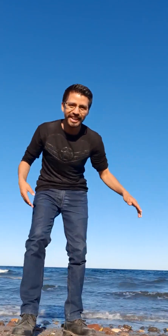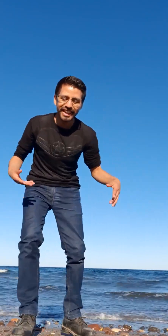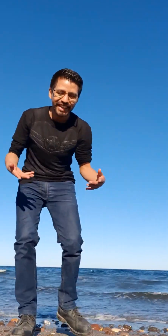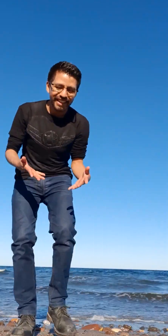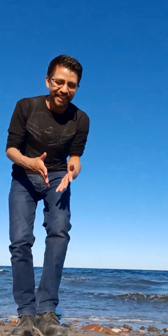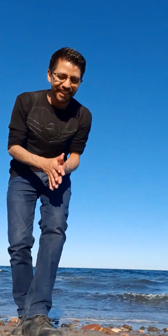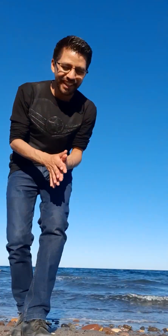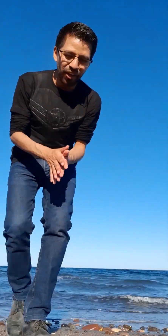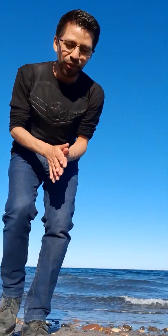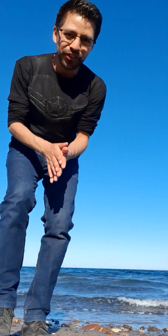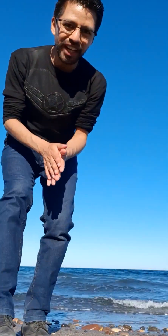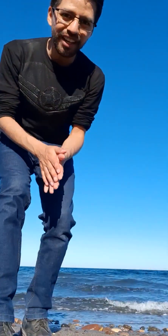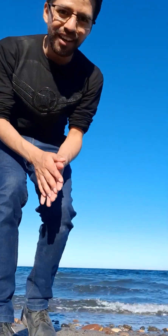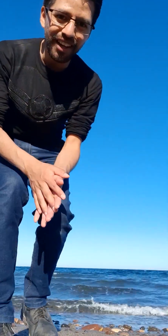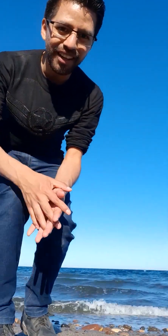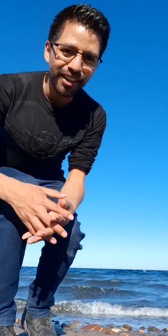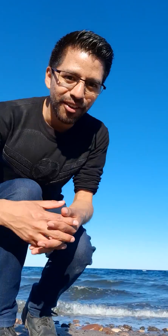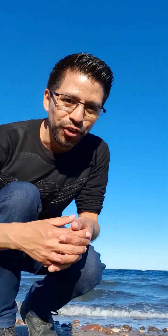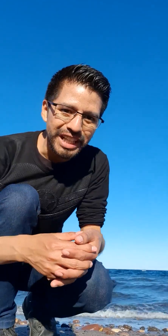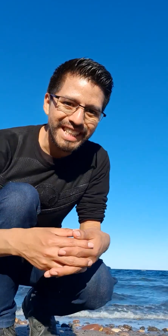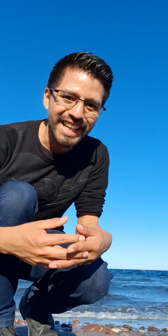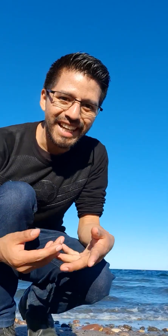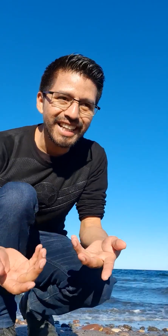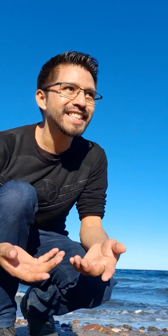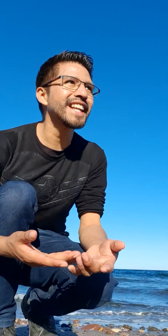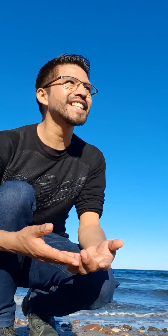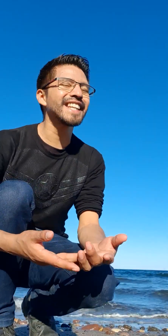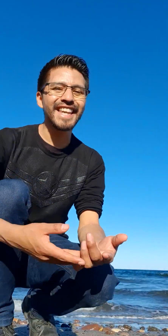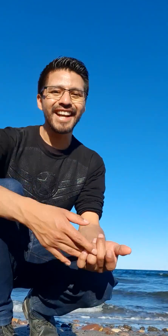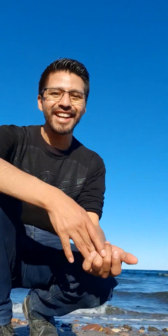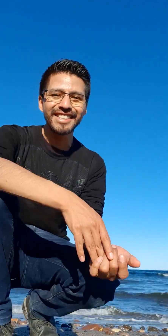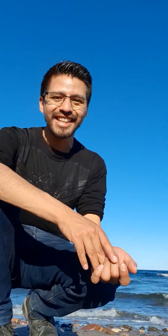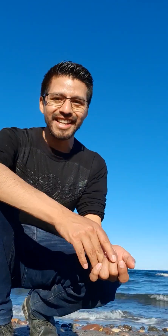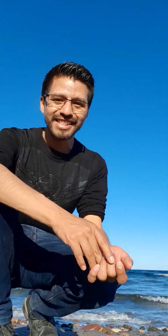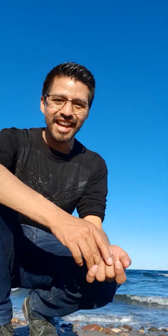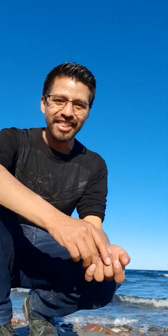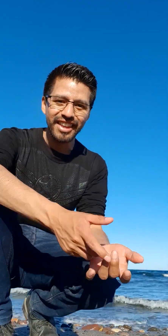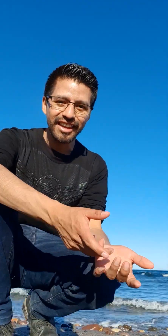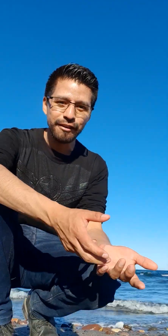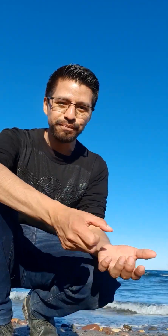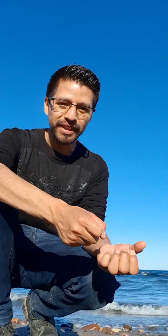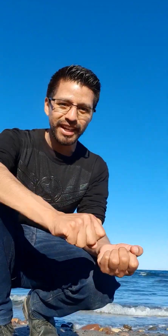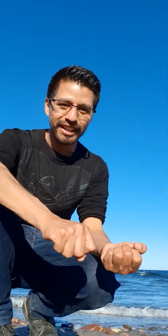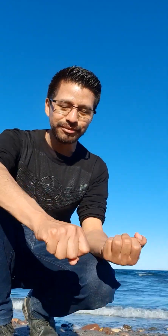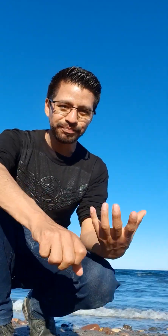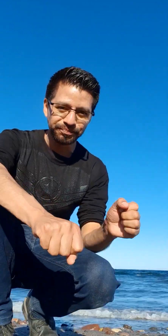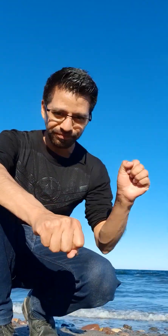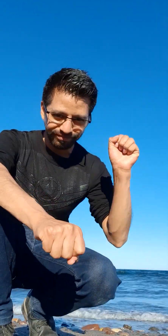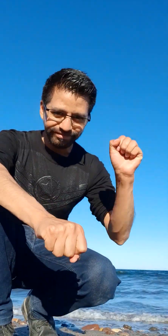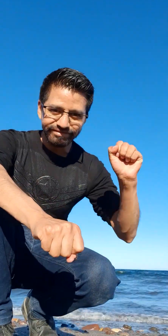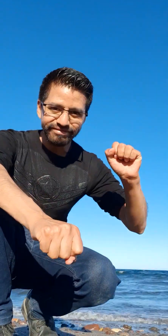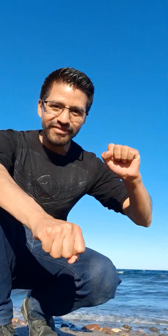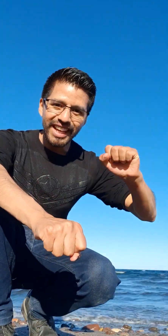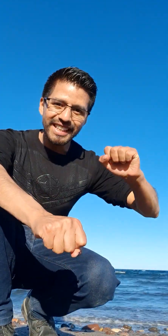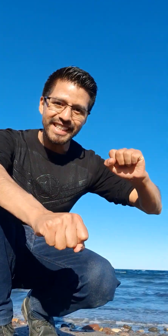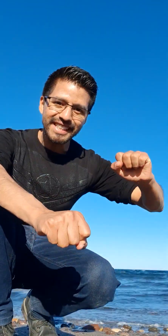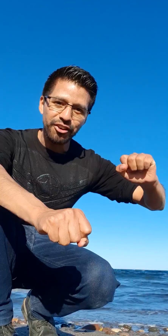Y otra seña que quisiera enseñarles es la de, es esta